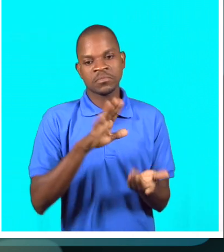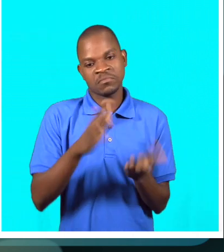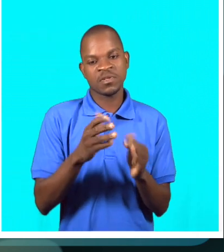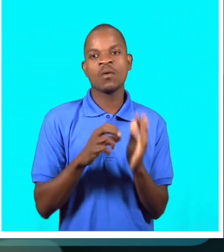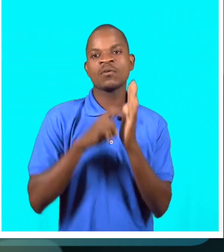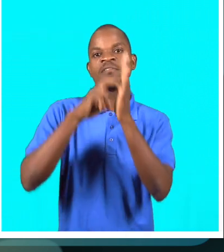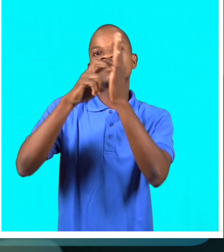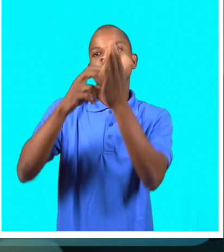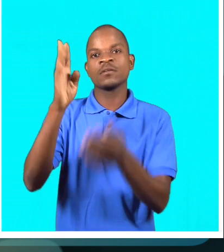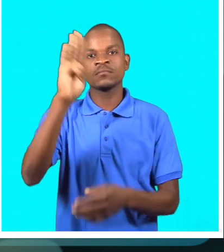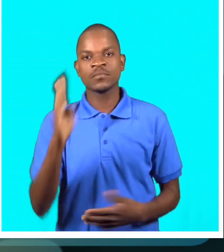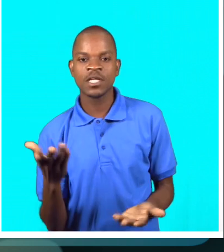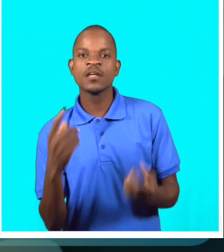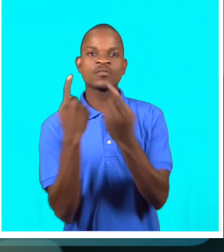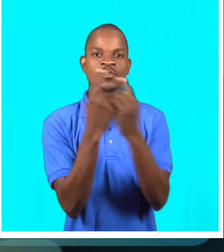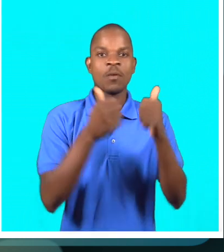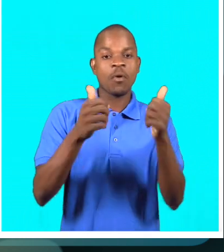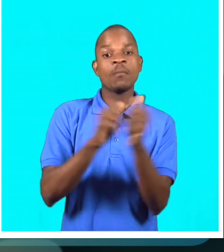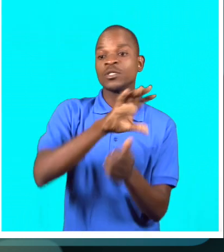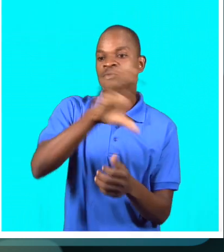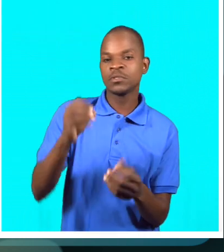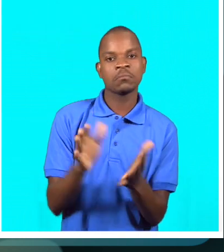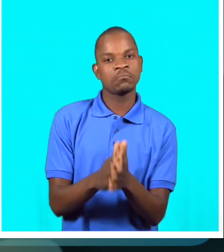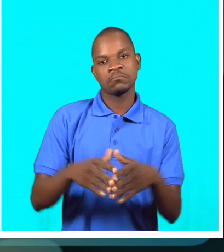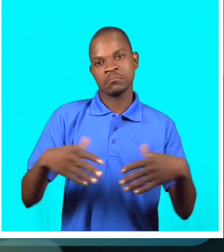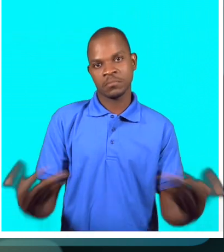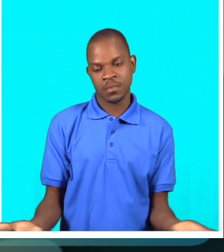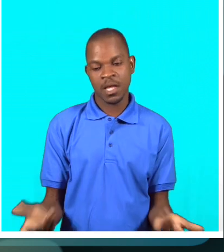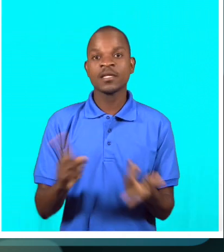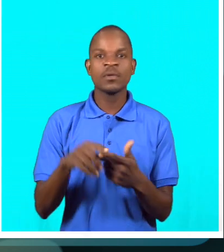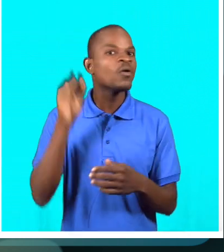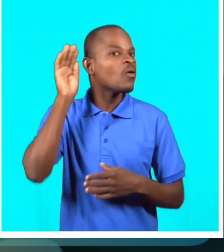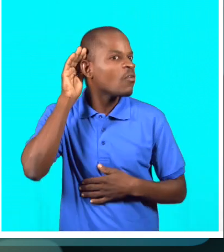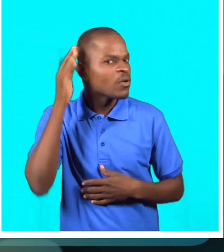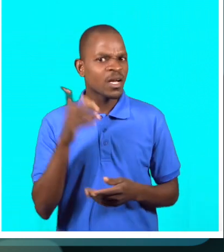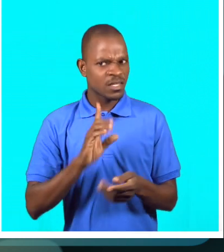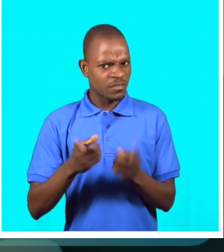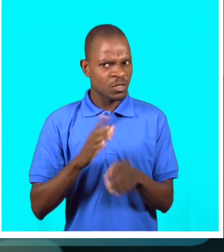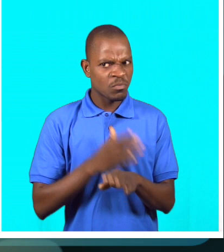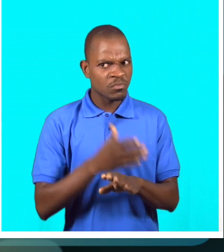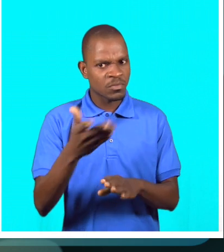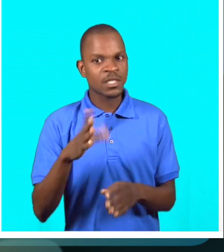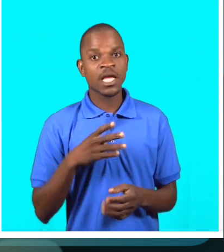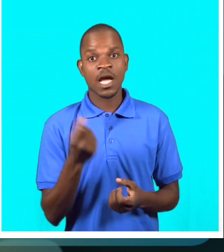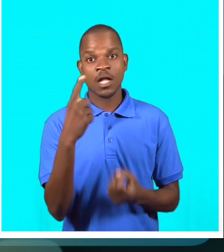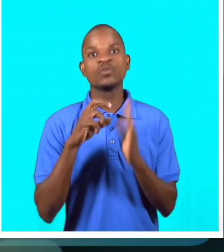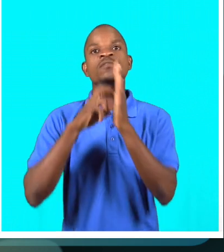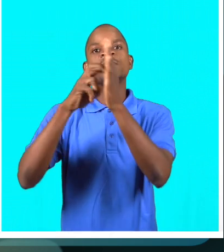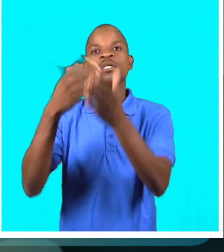levar-me até ao Rio, boas condições, mas não pude ter tudo isso. Então, eu acompanhei aqui há pouco tempo, os atletas viajaram